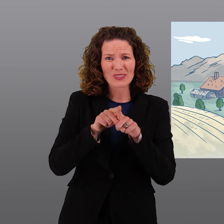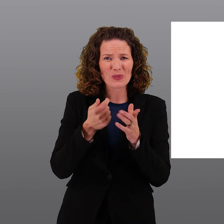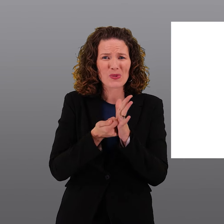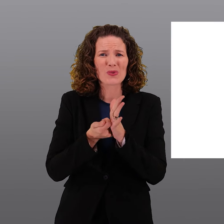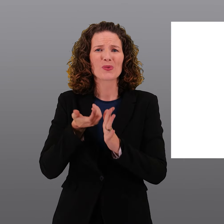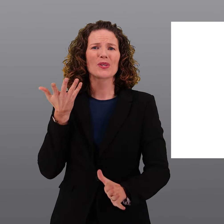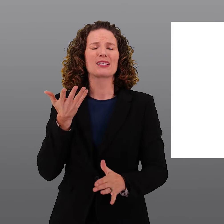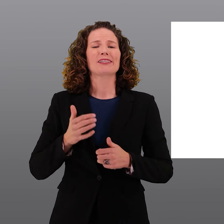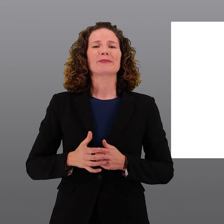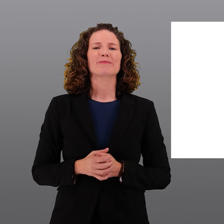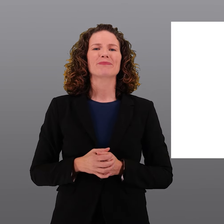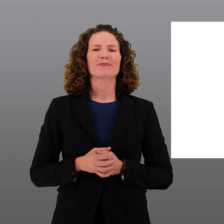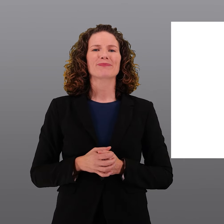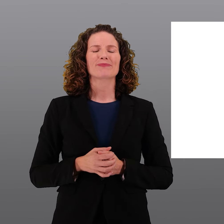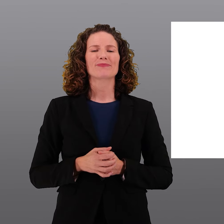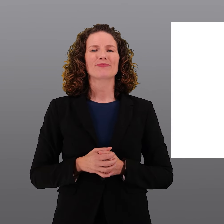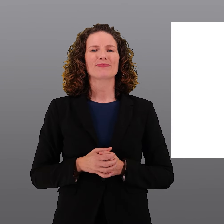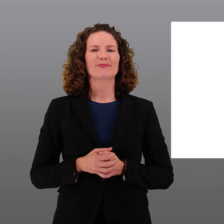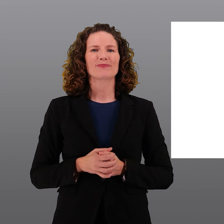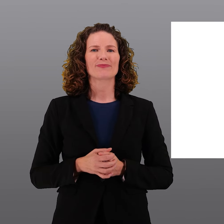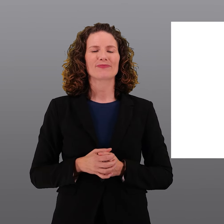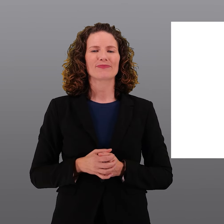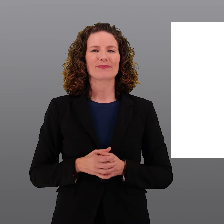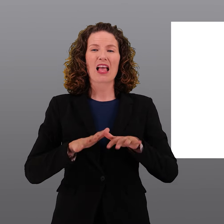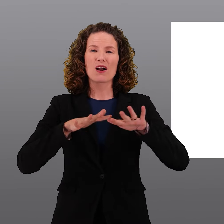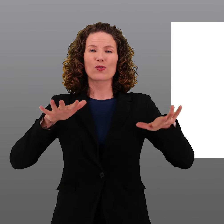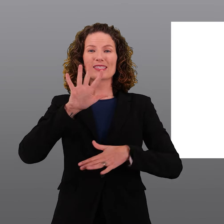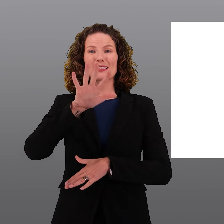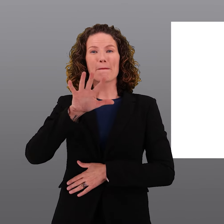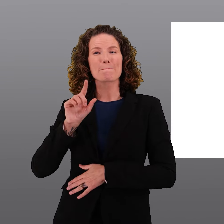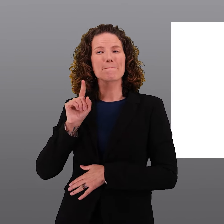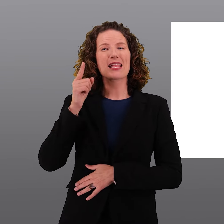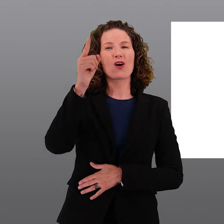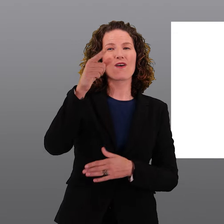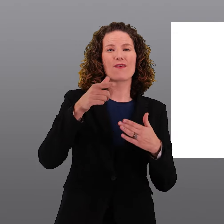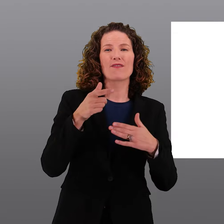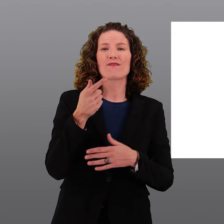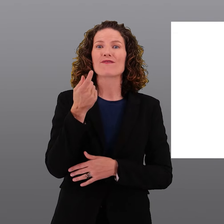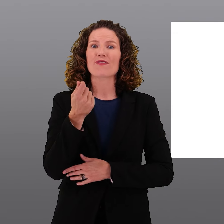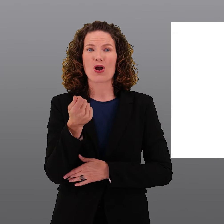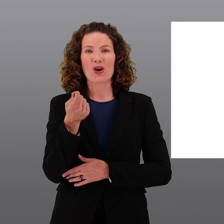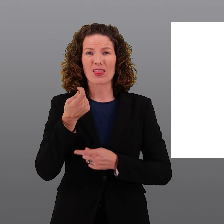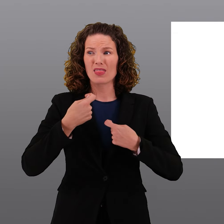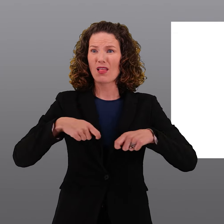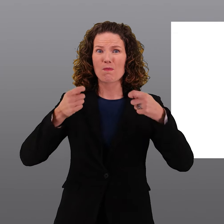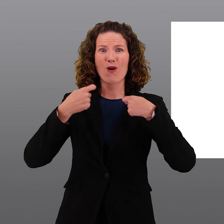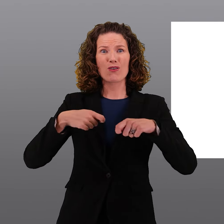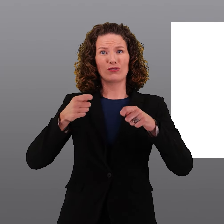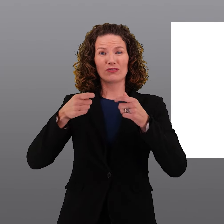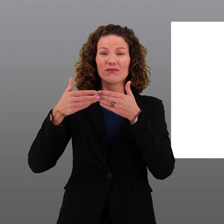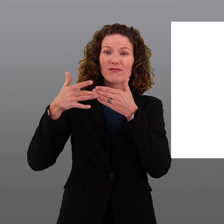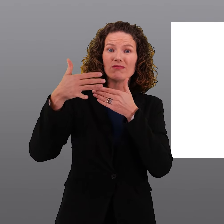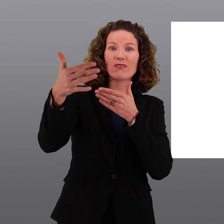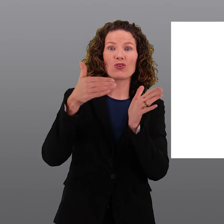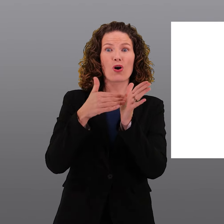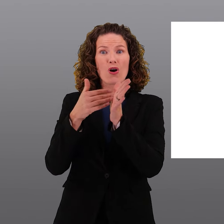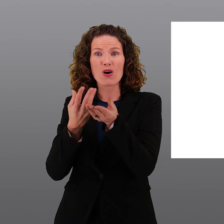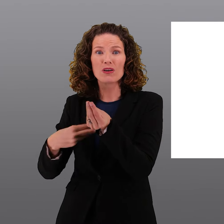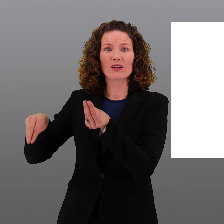Selon le comité, l'extension des autoroutes coûte également trop cher. Aux dépenses d'environ 5 milliards de francs s'ajouteraient plus tard des